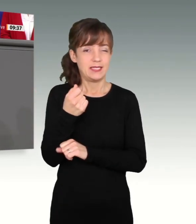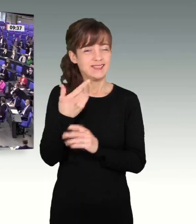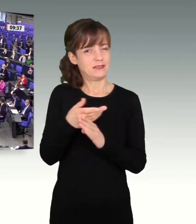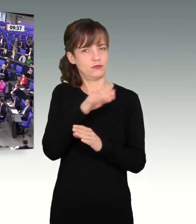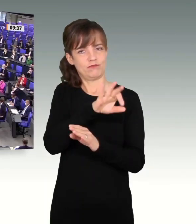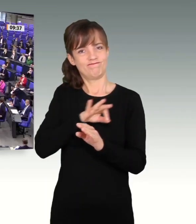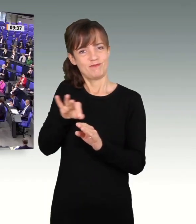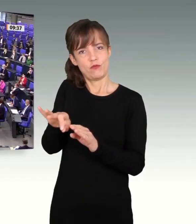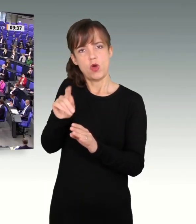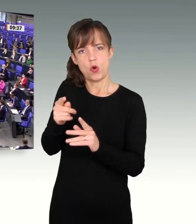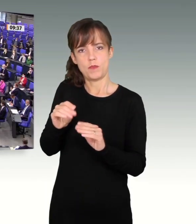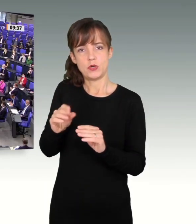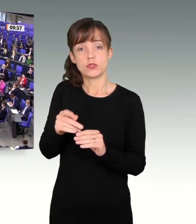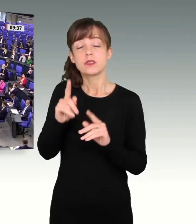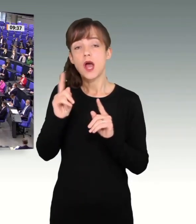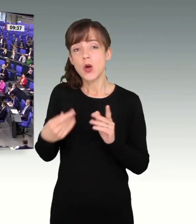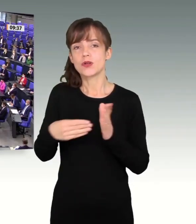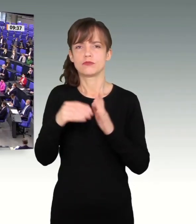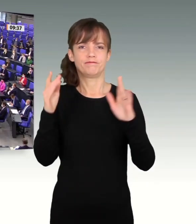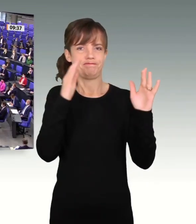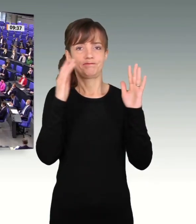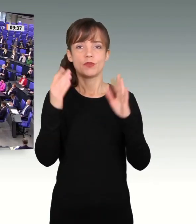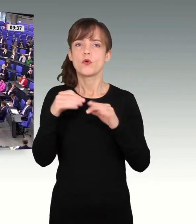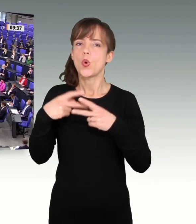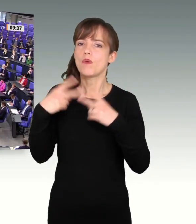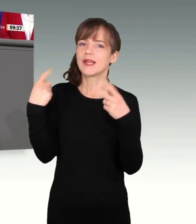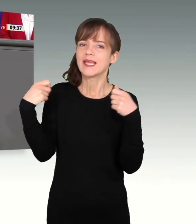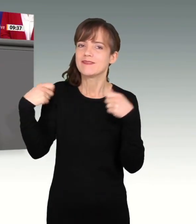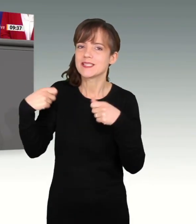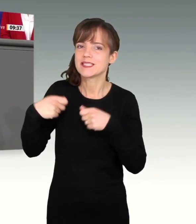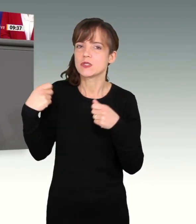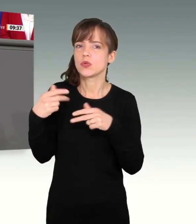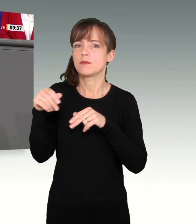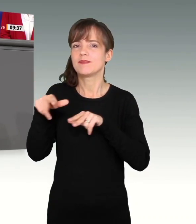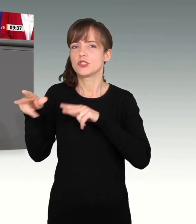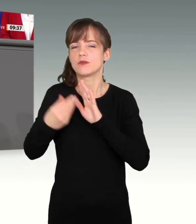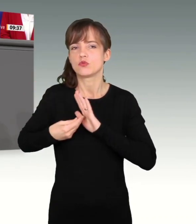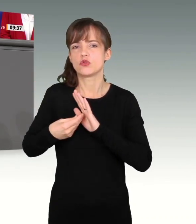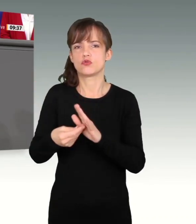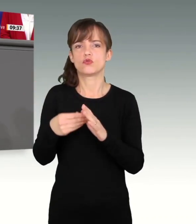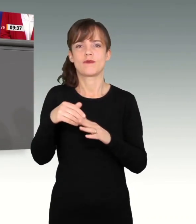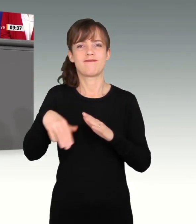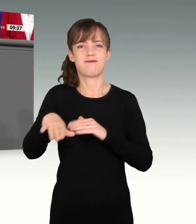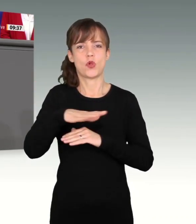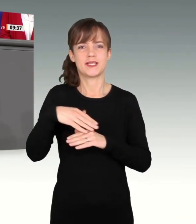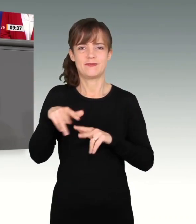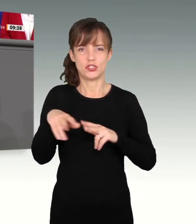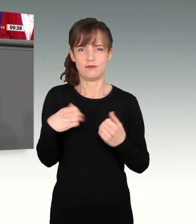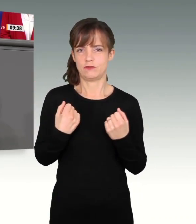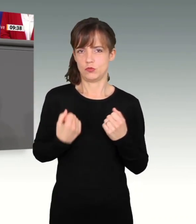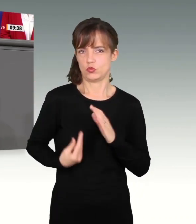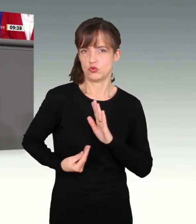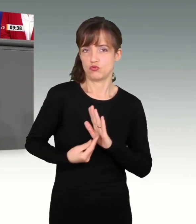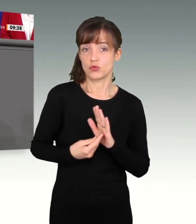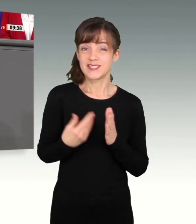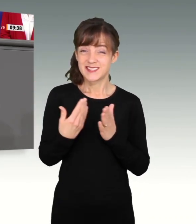Sie waren explizit auch für öffentliche Investitionen, zur Unterstützung der Wirtschaft, zur Stabilisierung der Volkswirtschaft. Das war immer die Linie